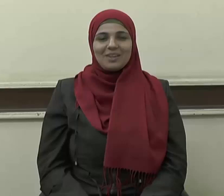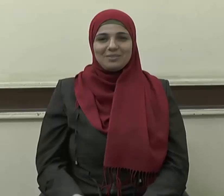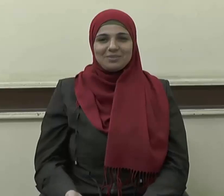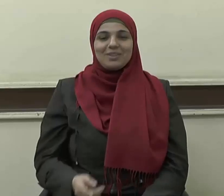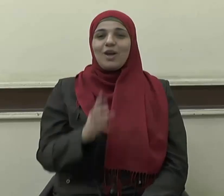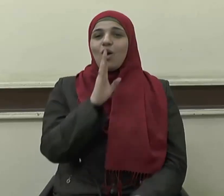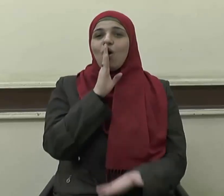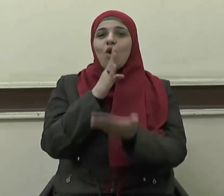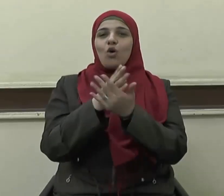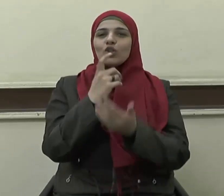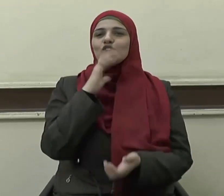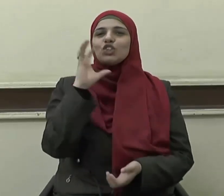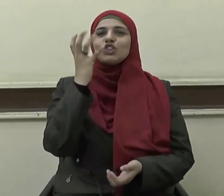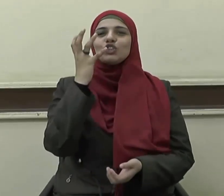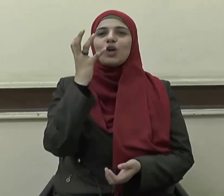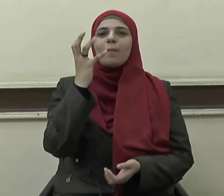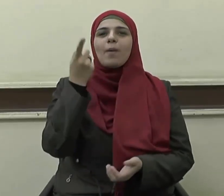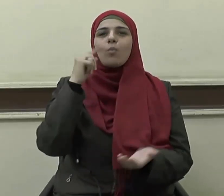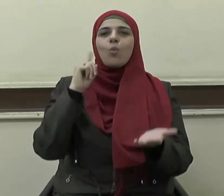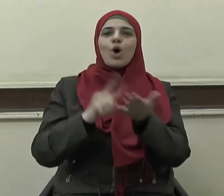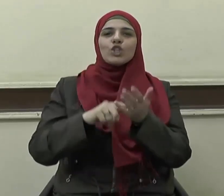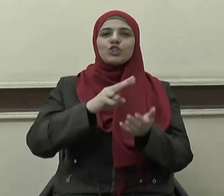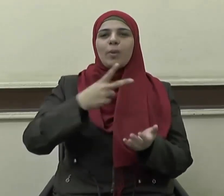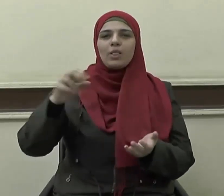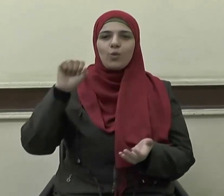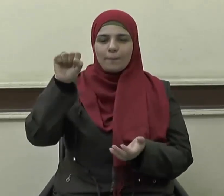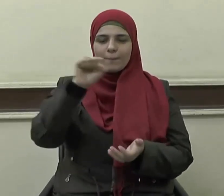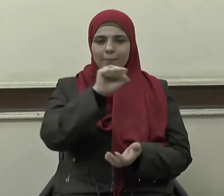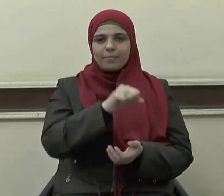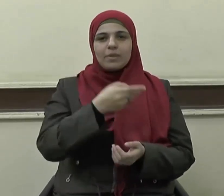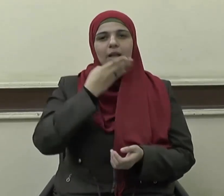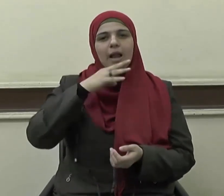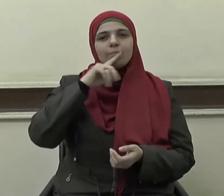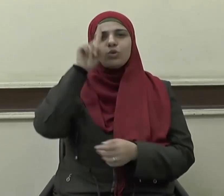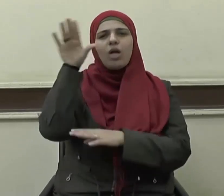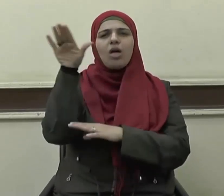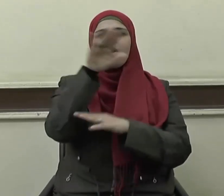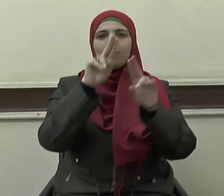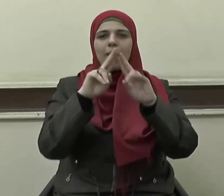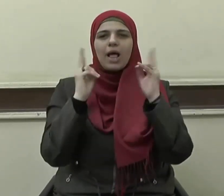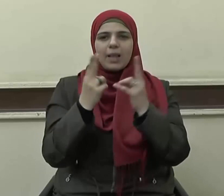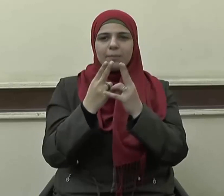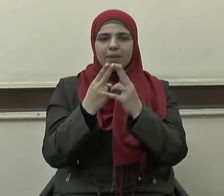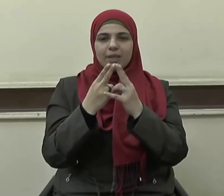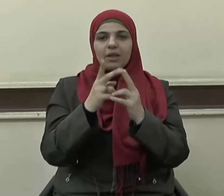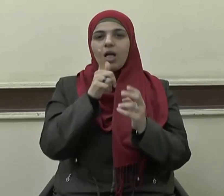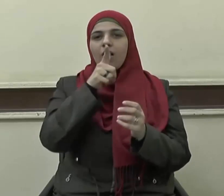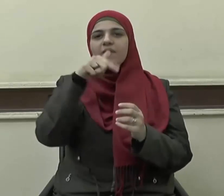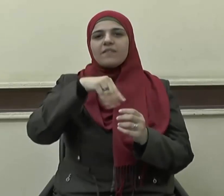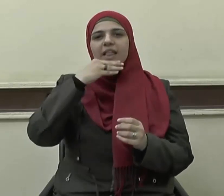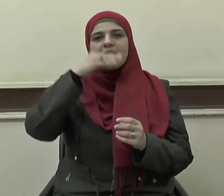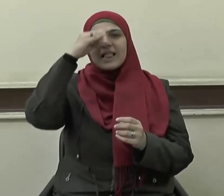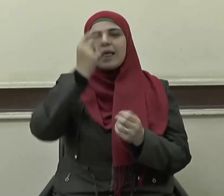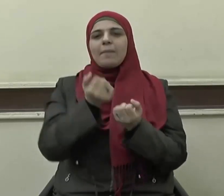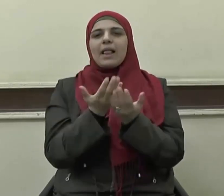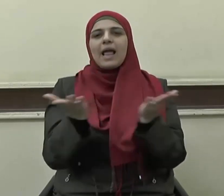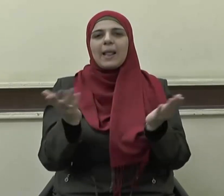حقوق الشباب وواجباتهم الحمد لله رب العالمين القائل في كتابه الكريم